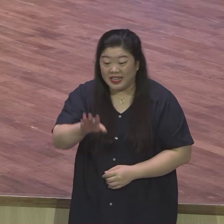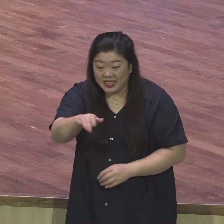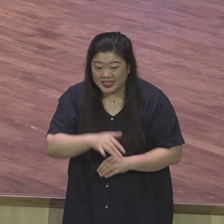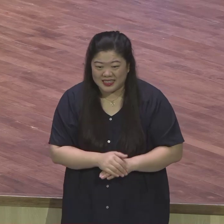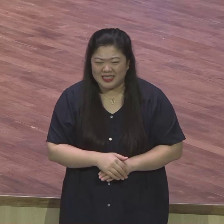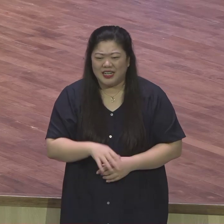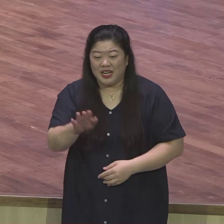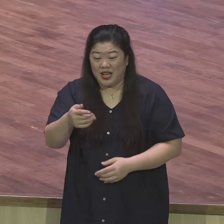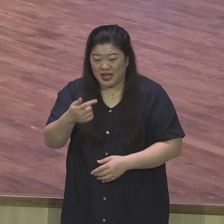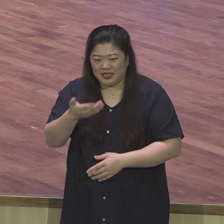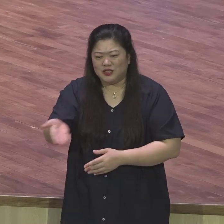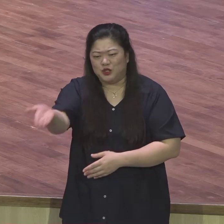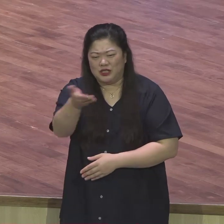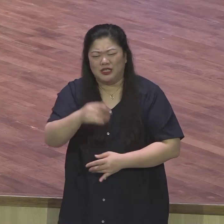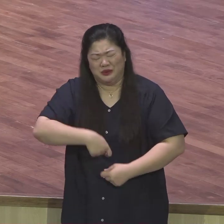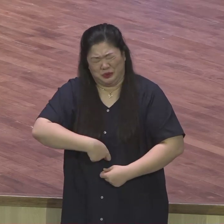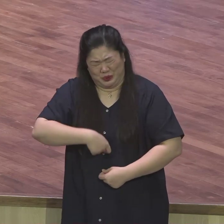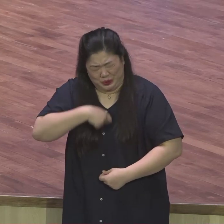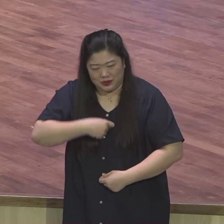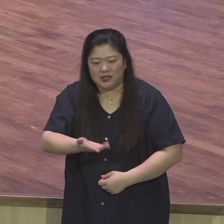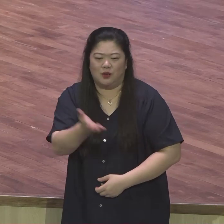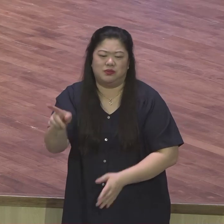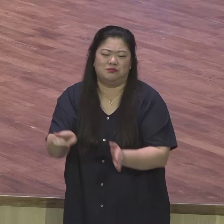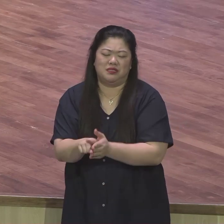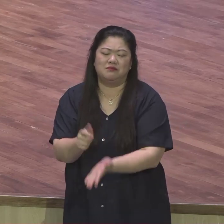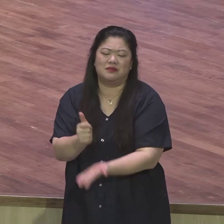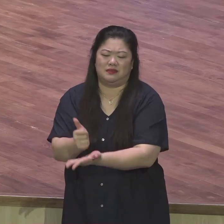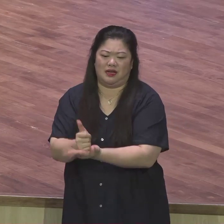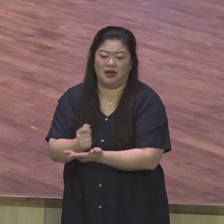심리학에도 꽤 나왔다. 여러분 신앙 좋은 거예요.